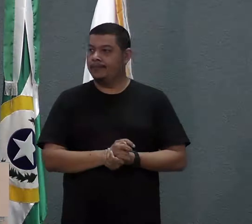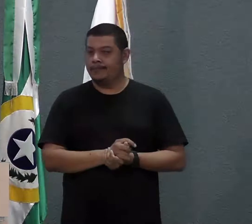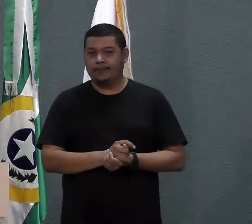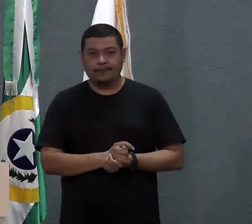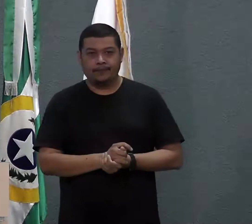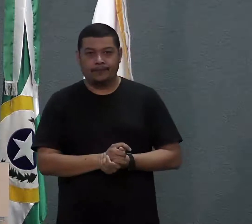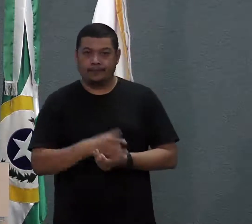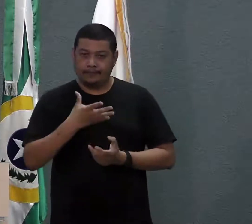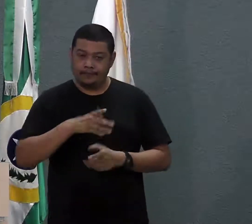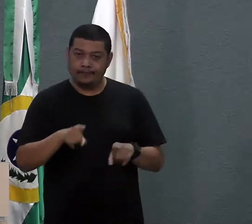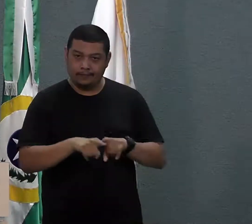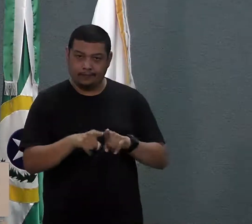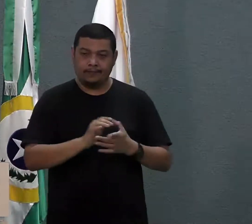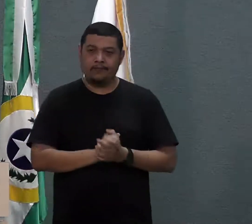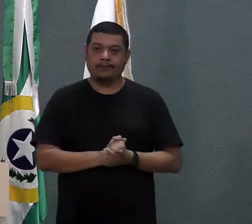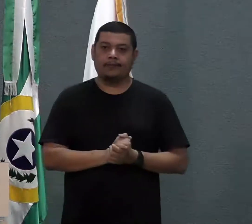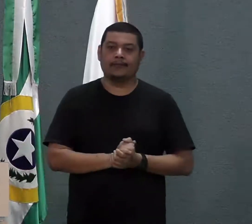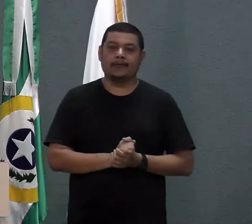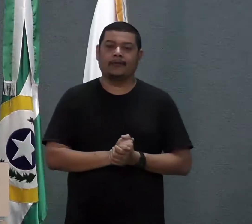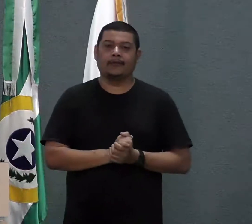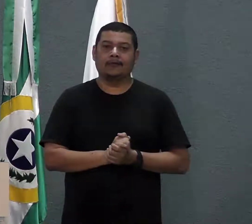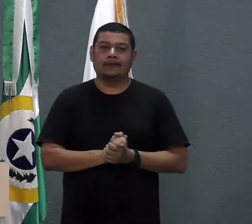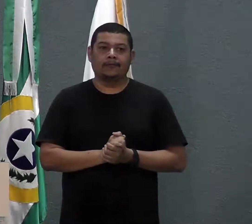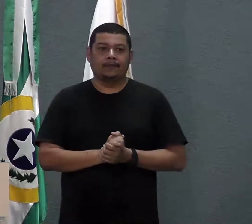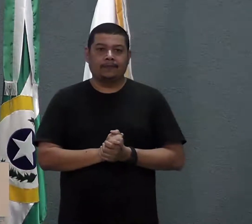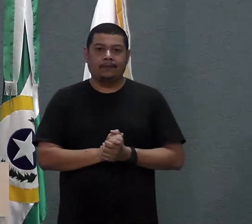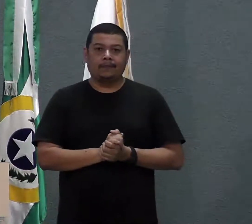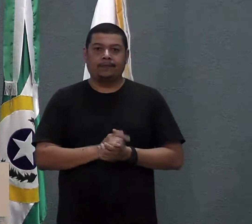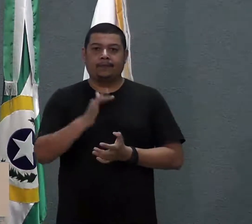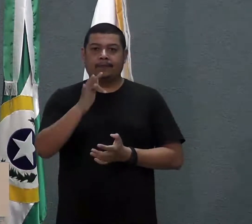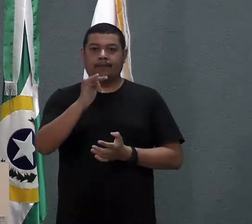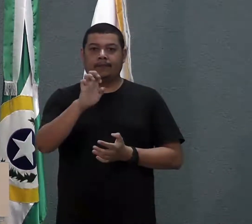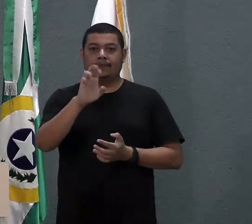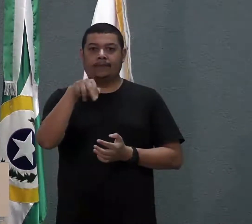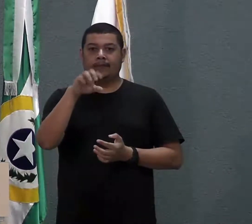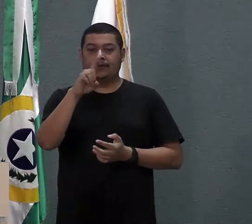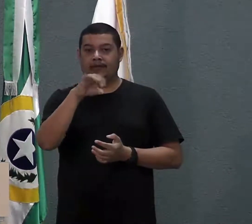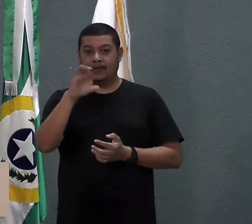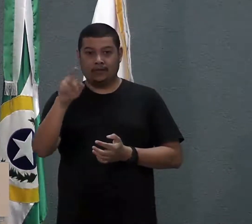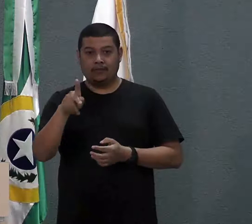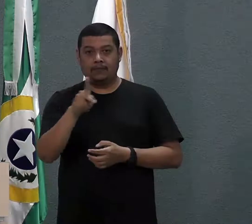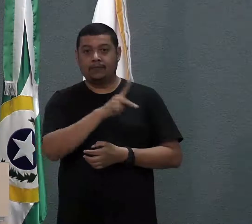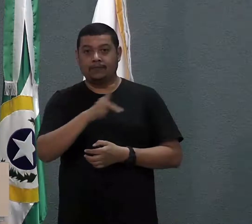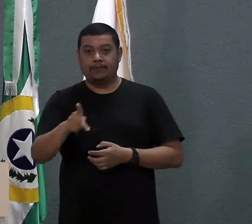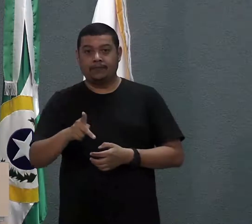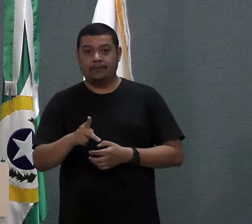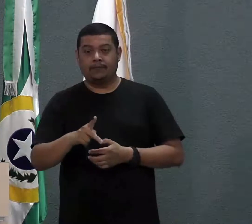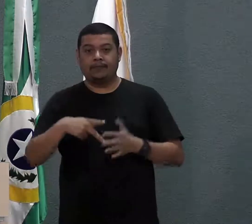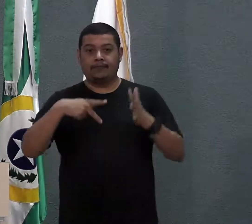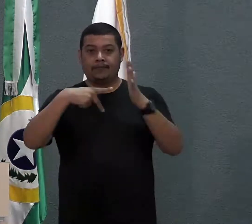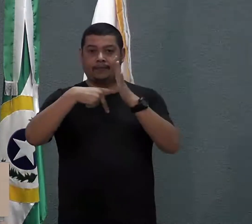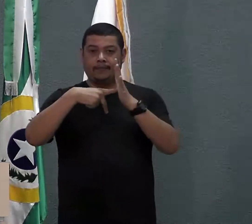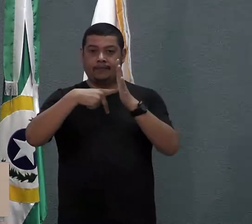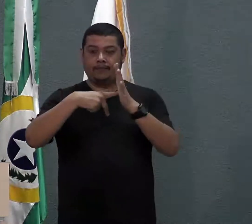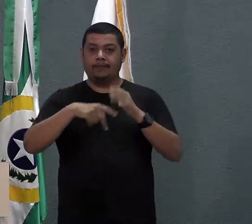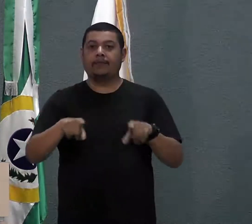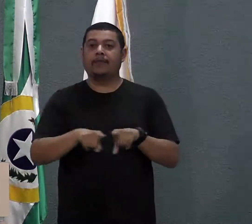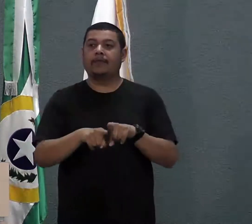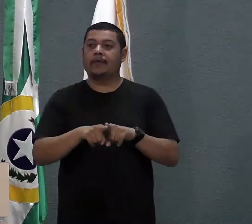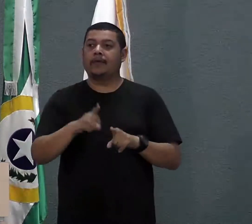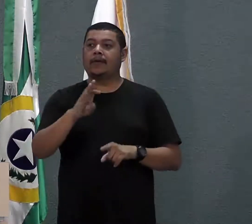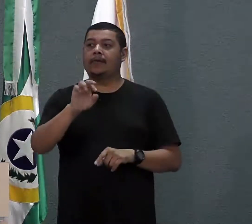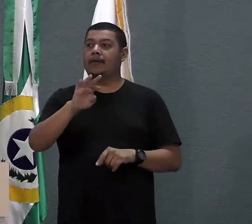Queria cumprimentar aqui o Fernando, presidente do CINCEMUC, também o Brito,